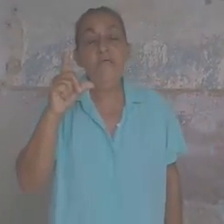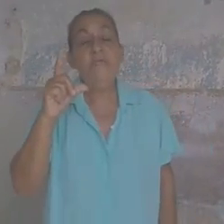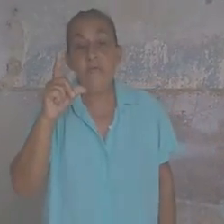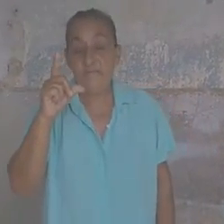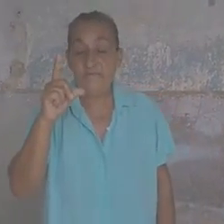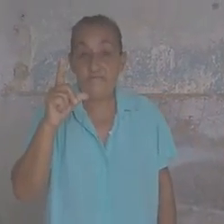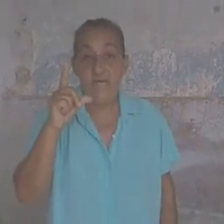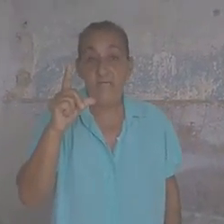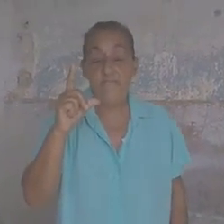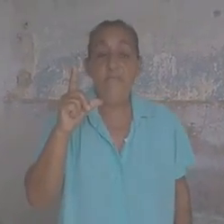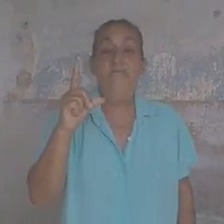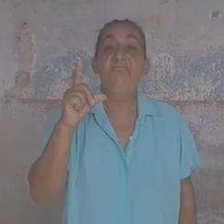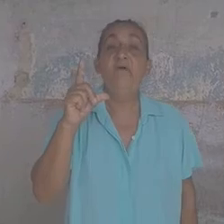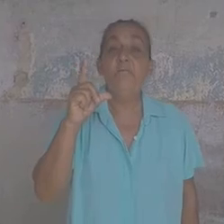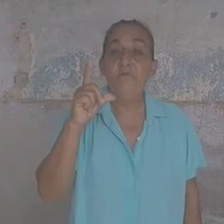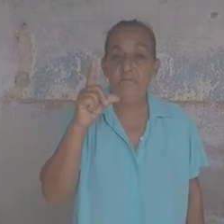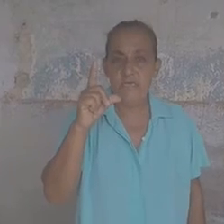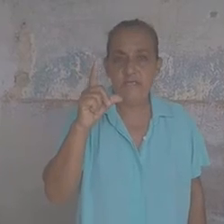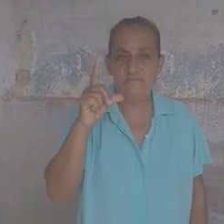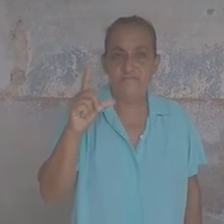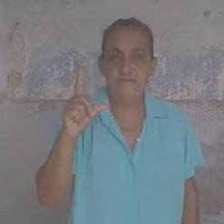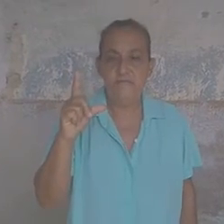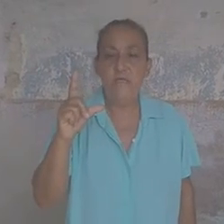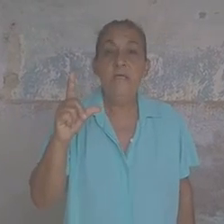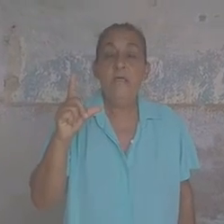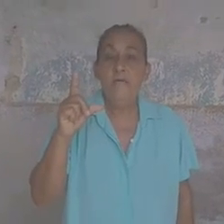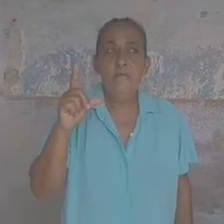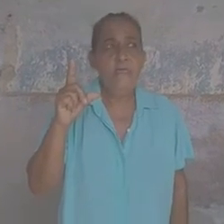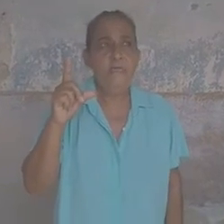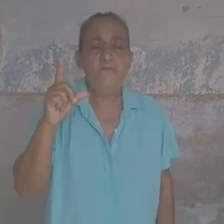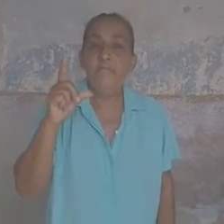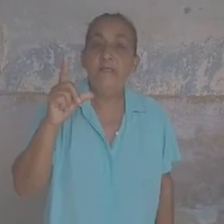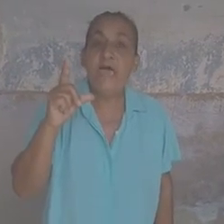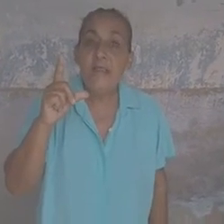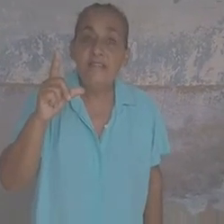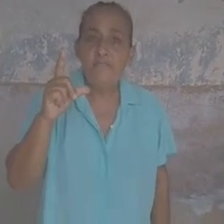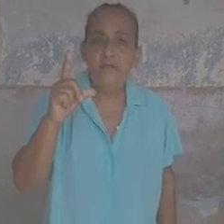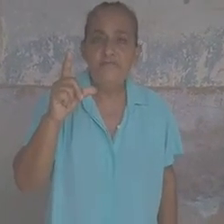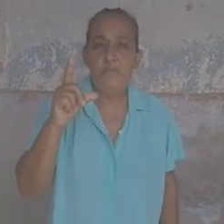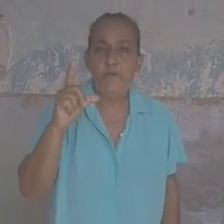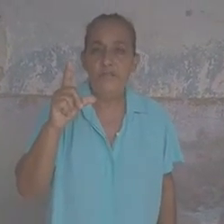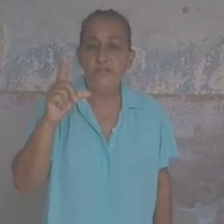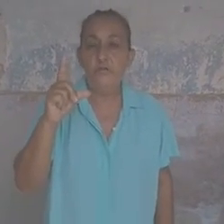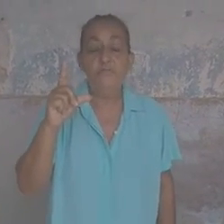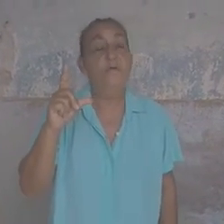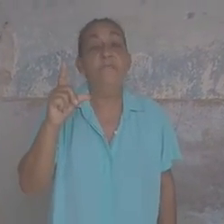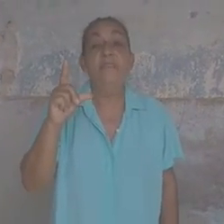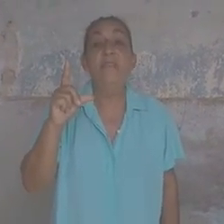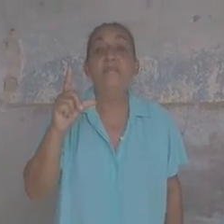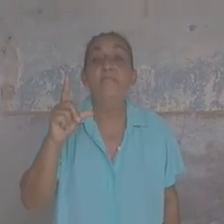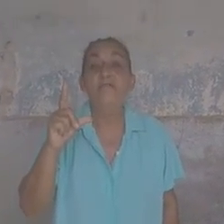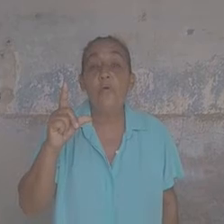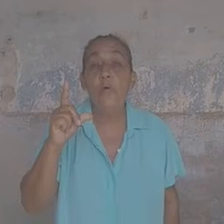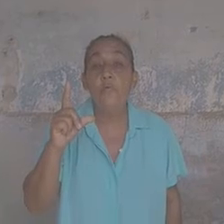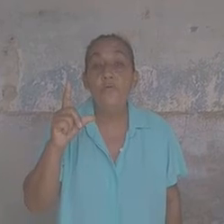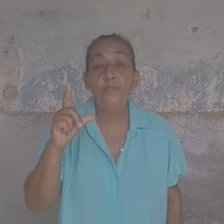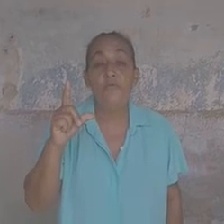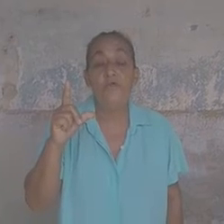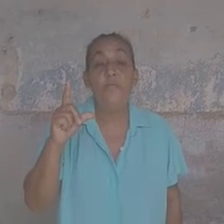discapacitadas, enfermos de VIH, SIDA, familiares de presos políticos, familiares de presos comunes, porque los